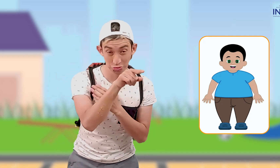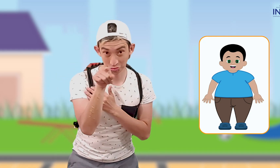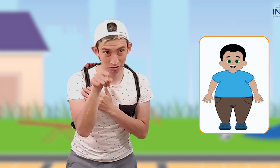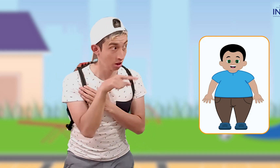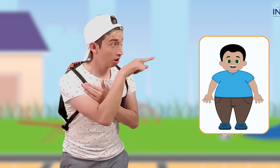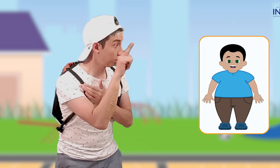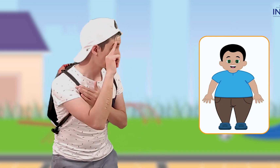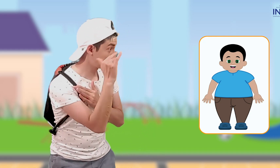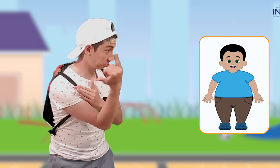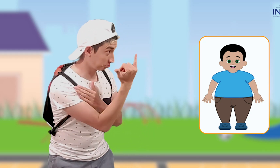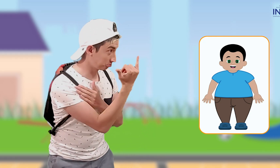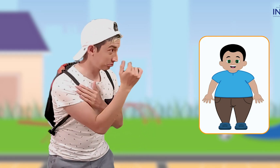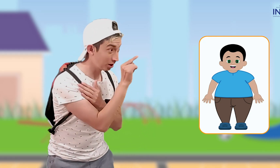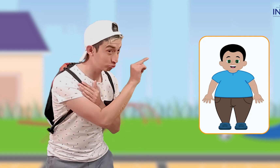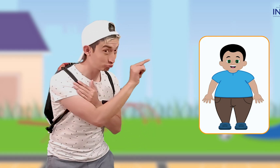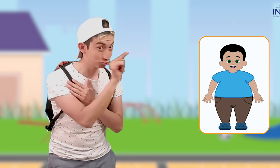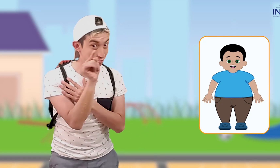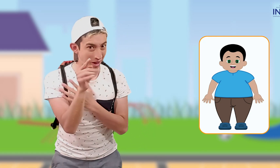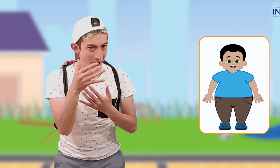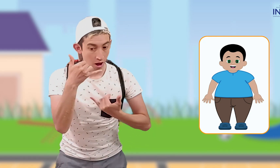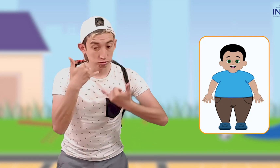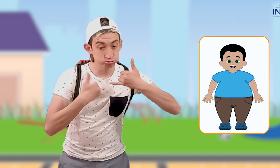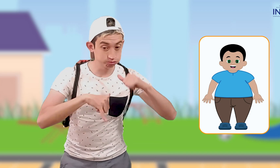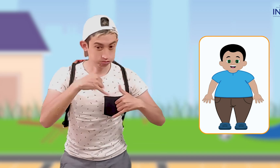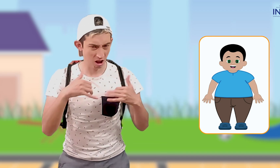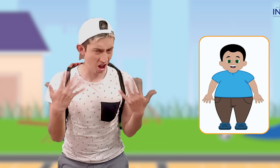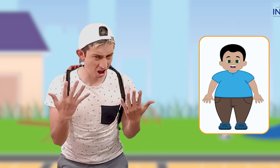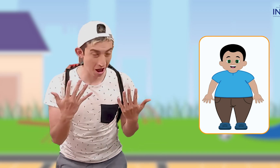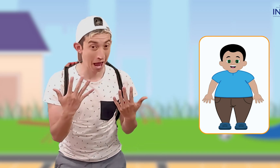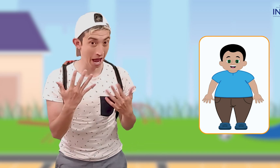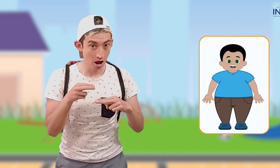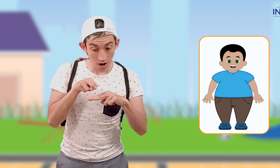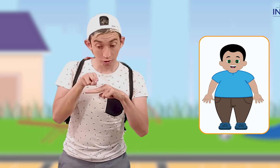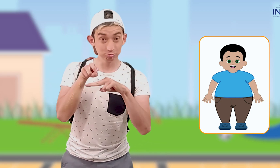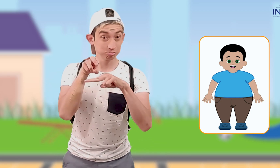Ustedes niños y Lady deberán subirse encima de una silla.